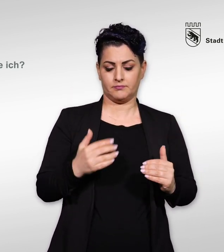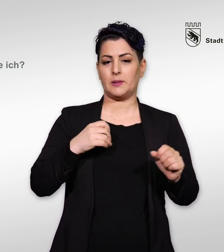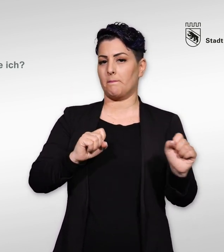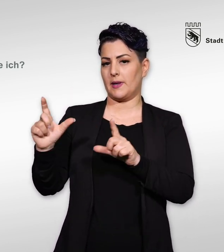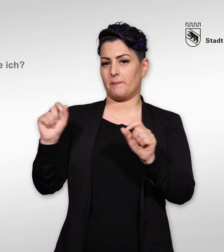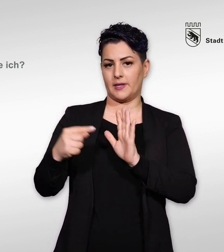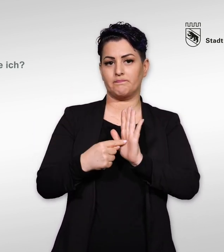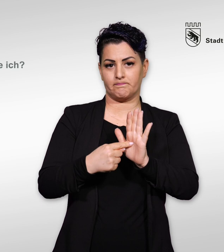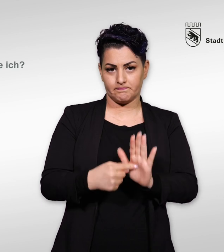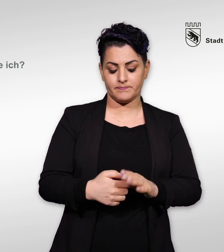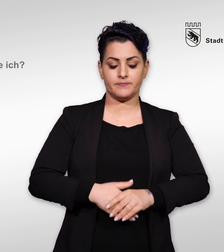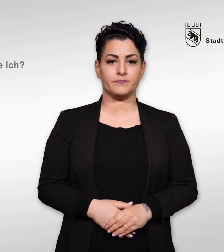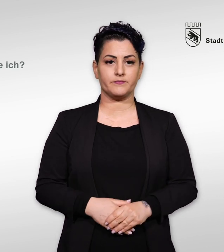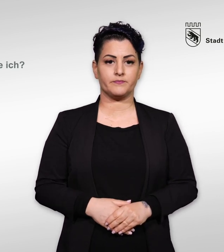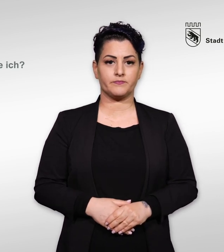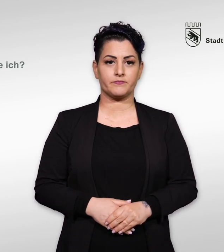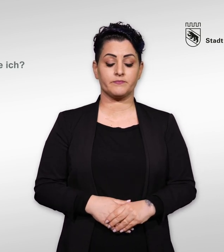Sie erhalten folgende Unterlagen.